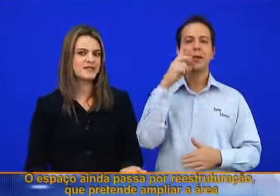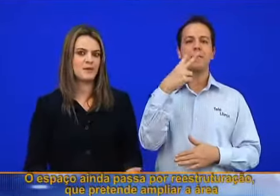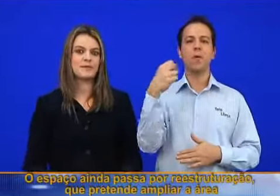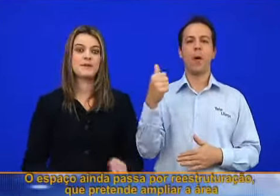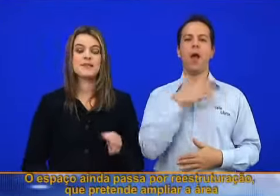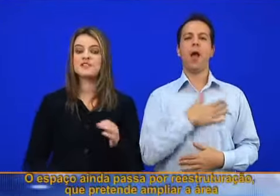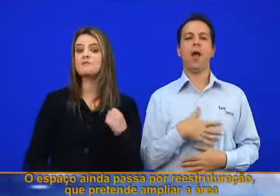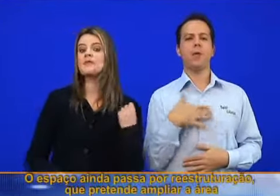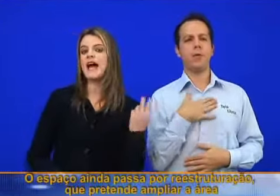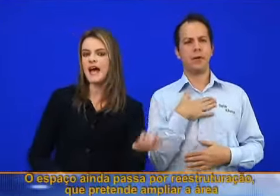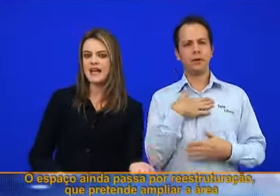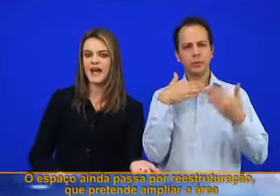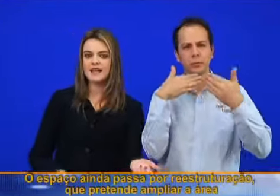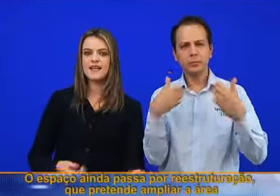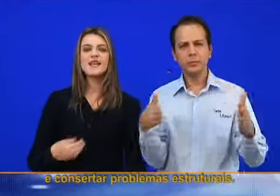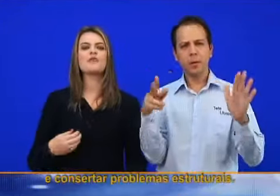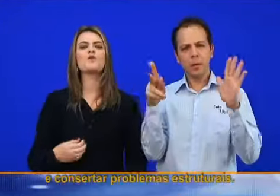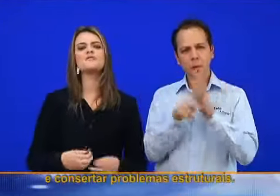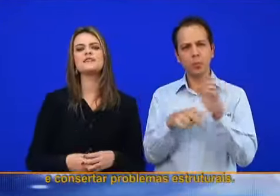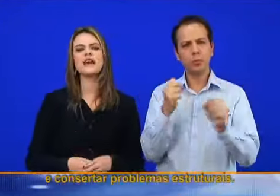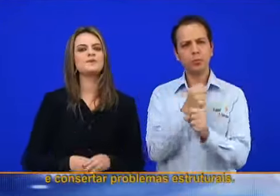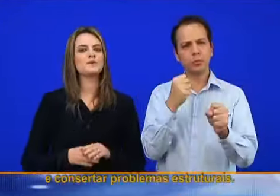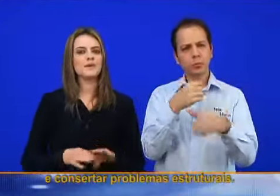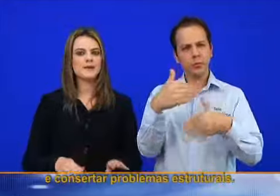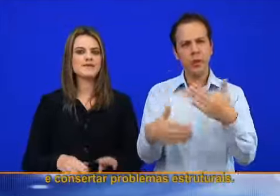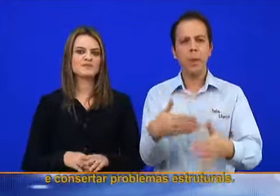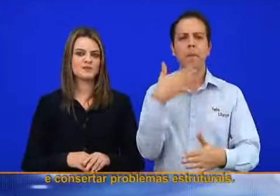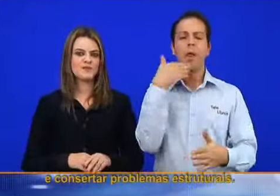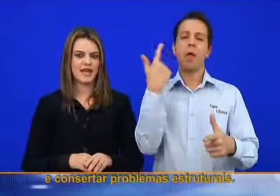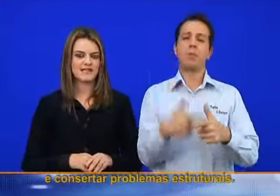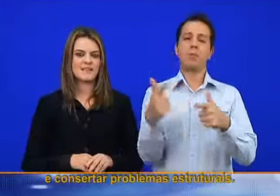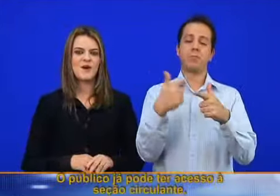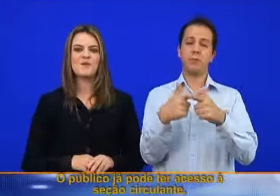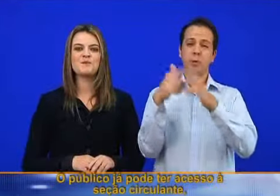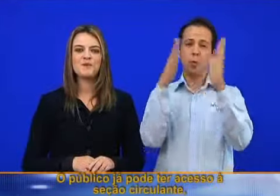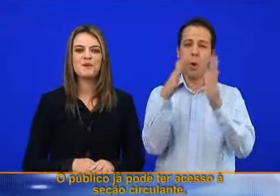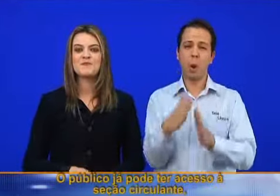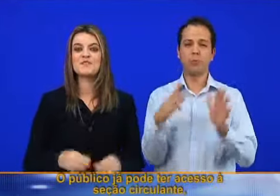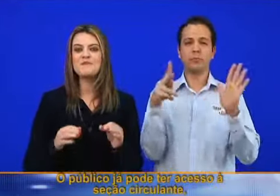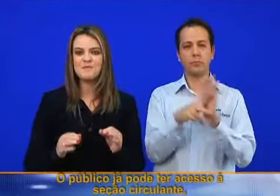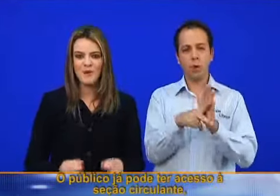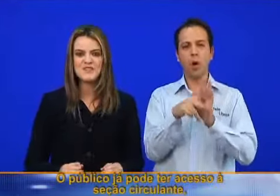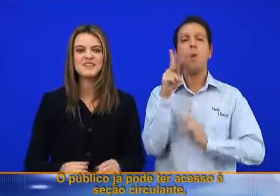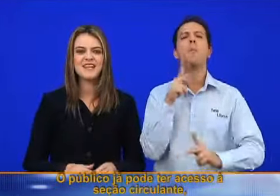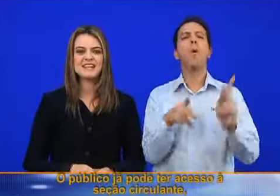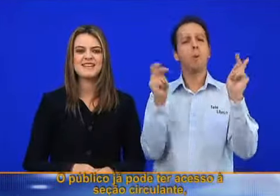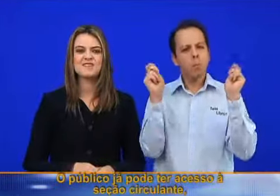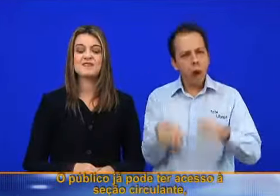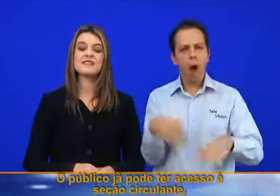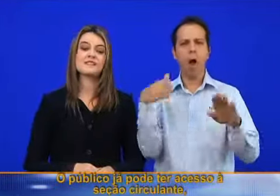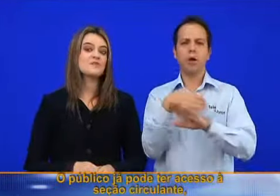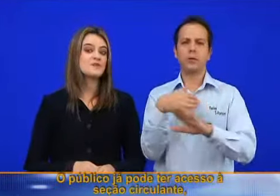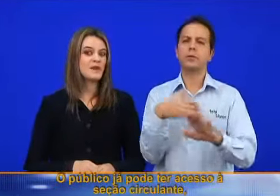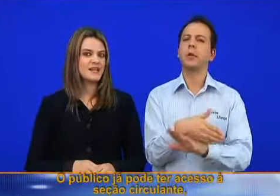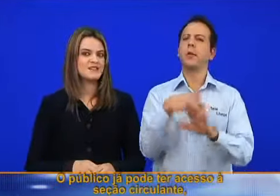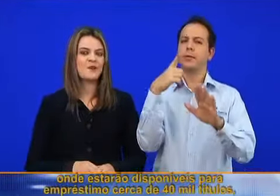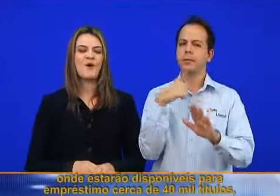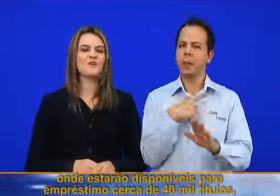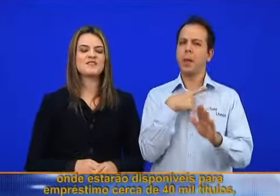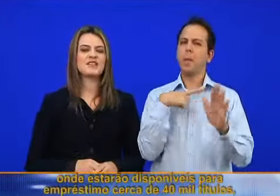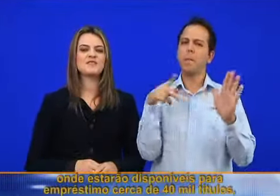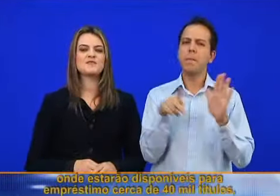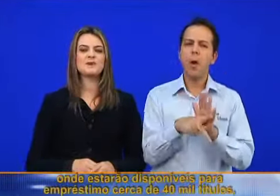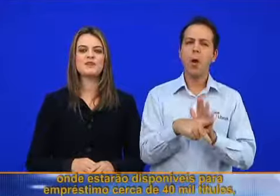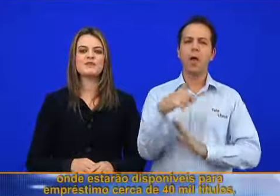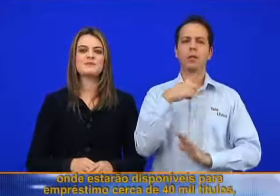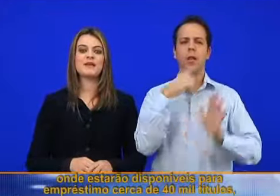reestruturação, que pretende ampliar a área e consertar problemas estruturais. O público já pode ter acesso à sessão circulante,